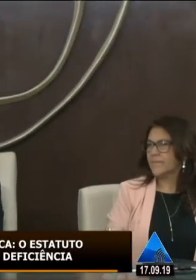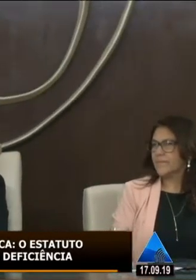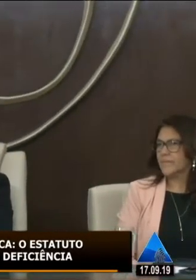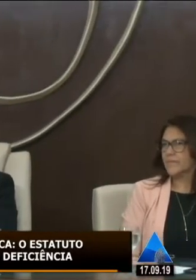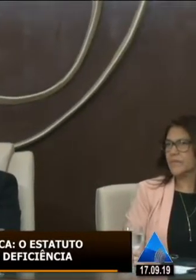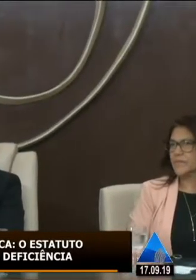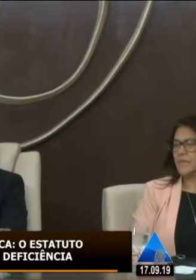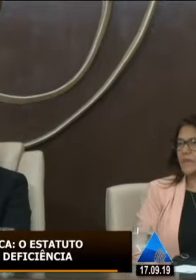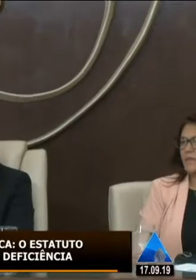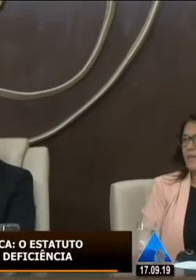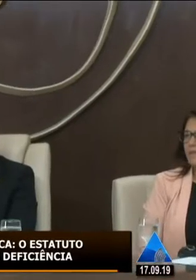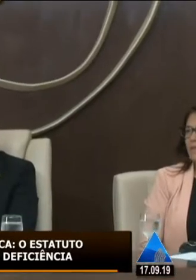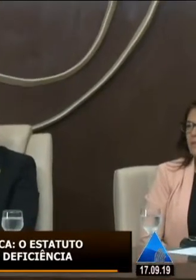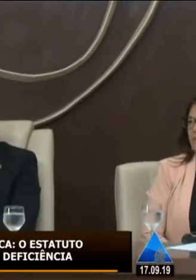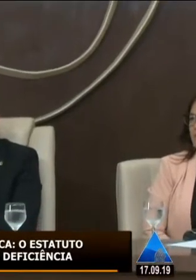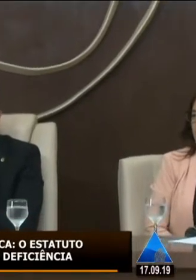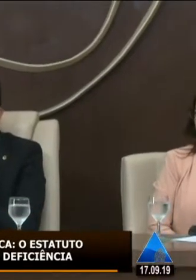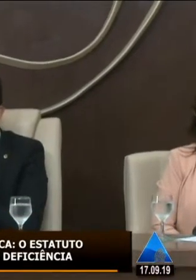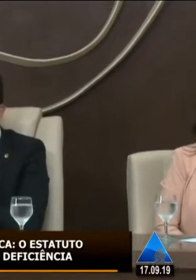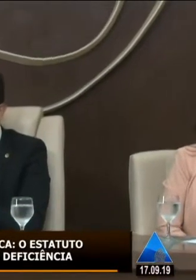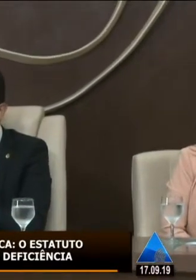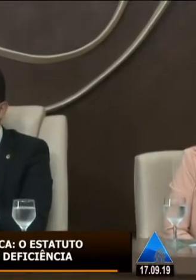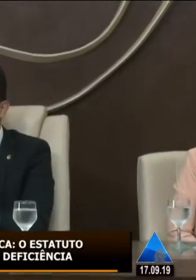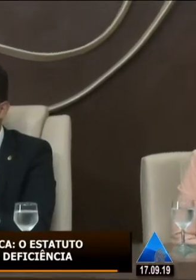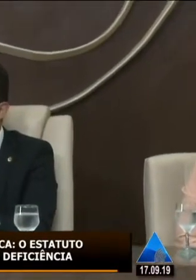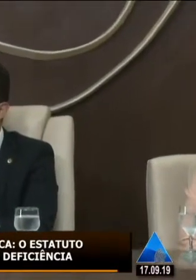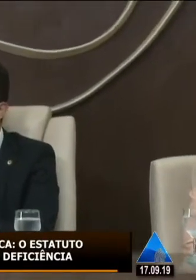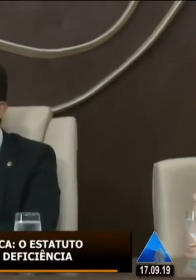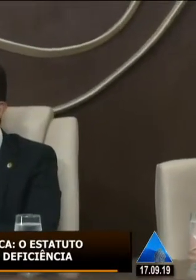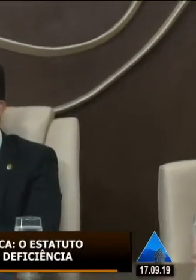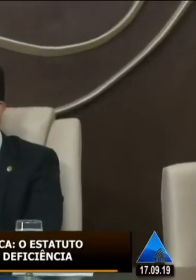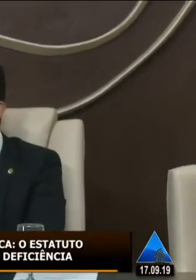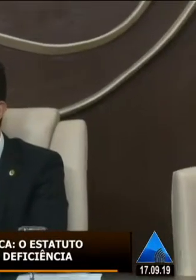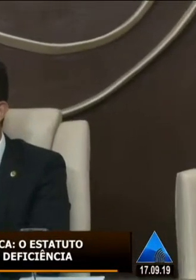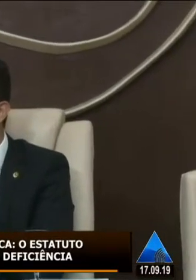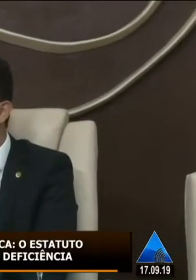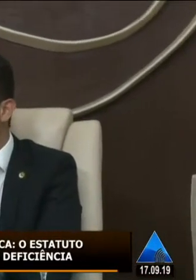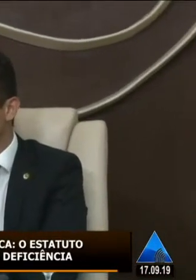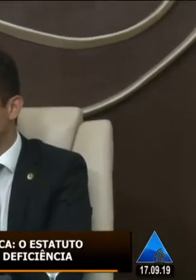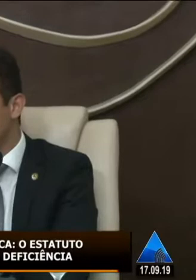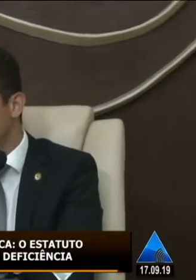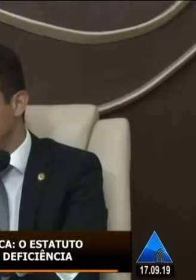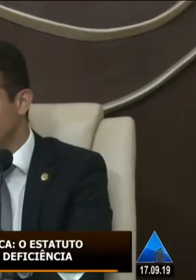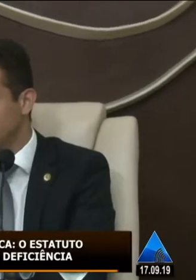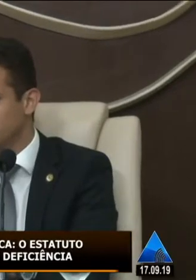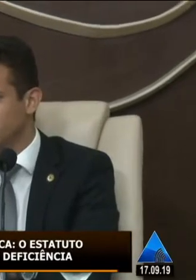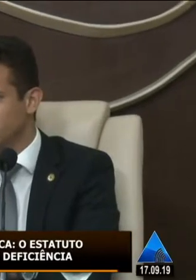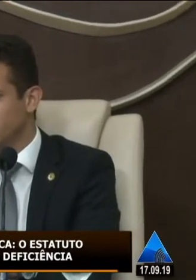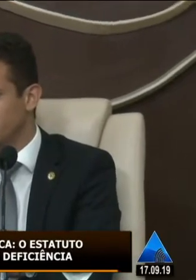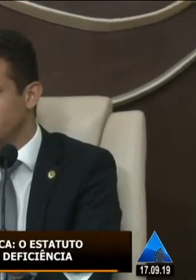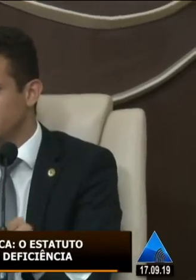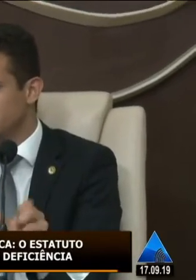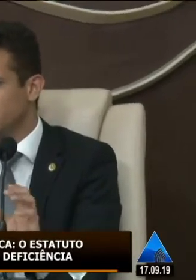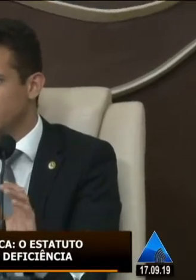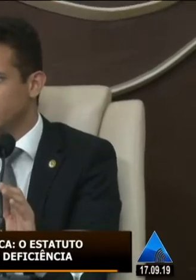eu quero dar oportunidade a todas como eu já disse geralmente nas audiências alguns falam inclusive audiências públicas por